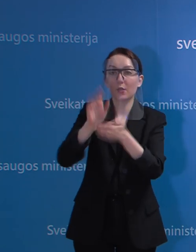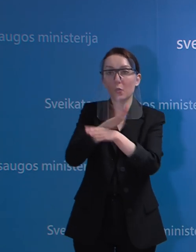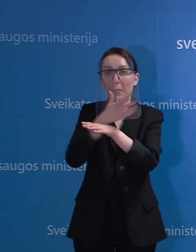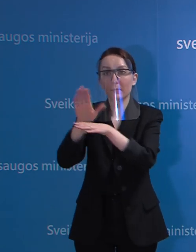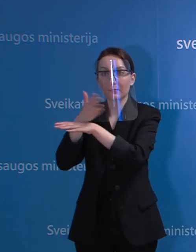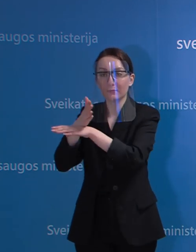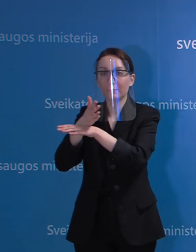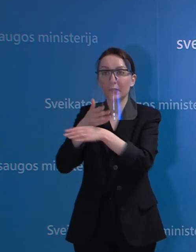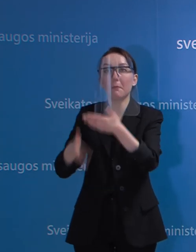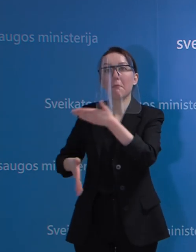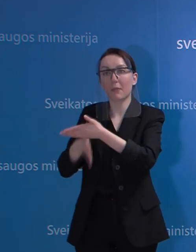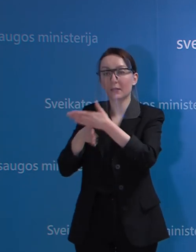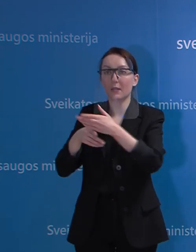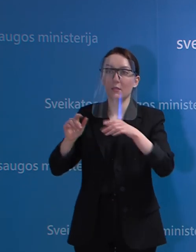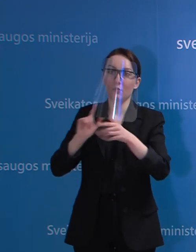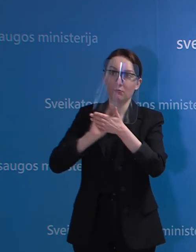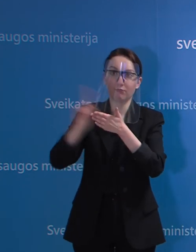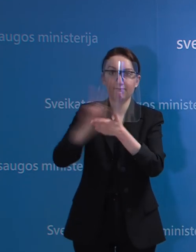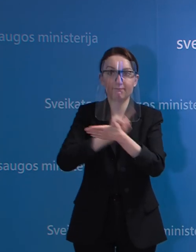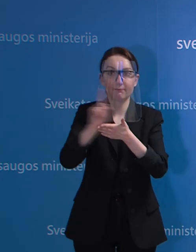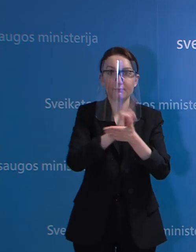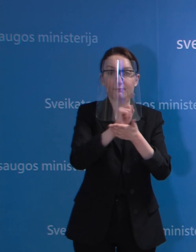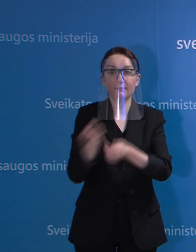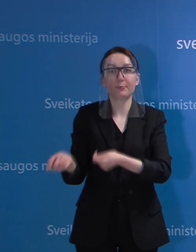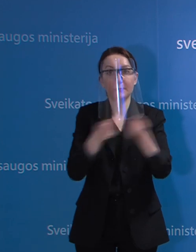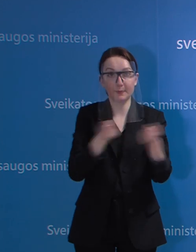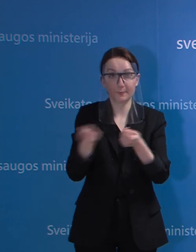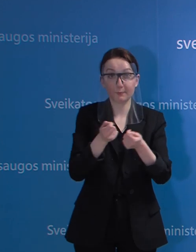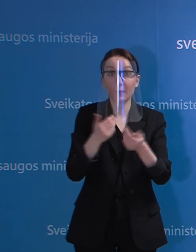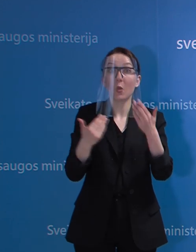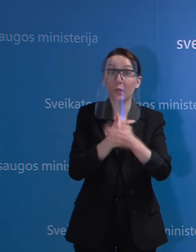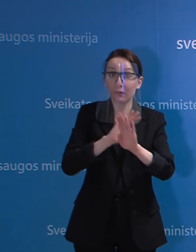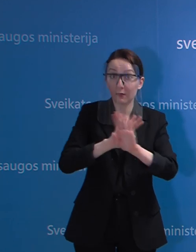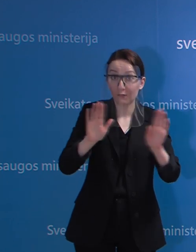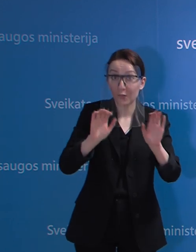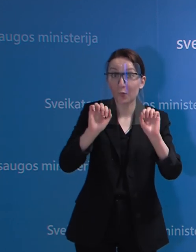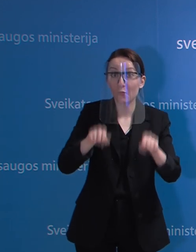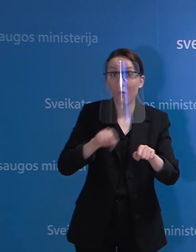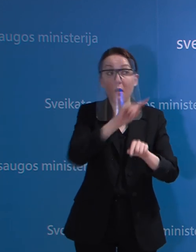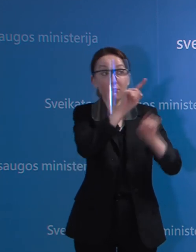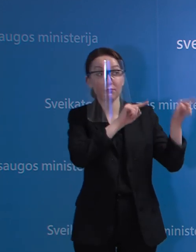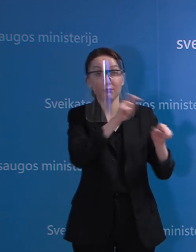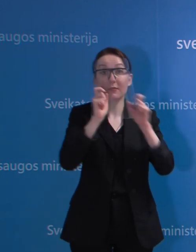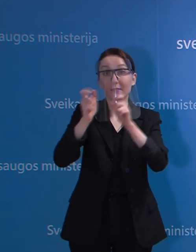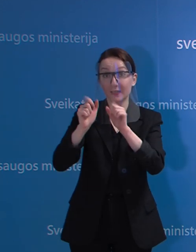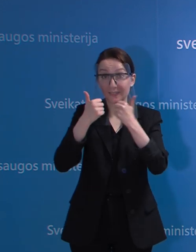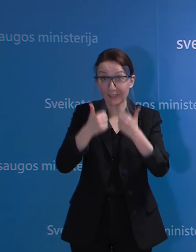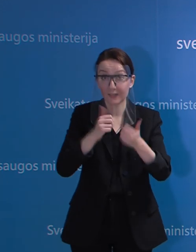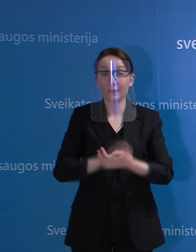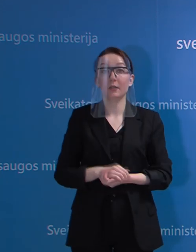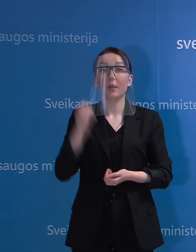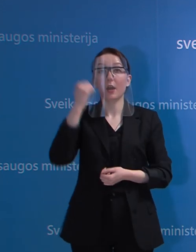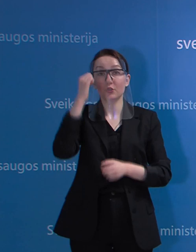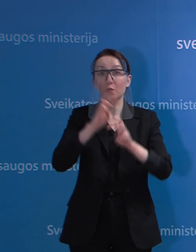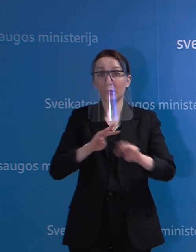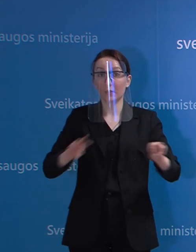srautus, talkins mums su logistika. Tai tiek naujienų dabar galėsim atsakyti jūsų klausimą. Ačiū,